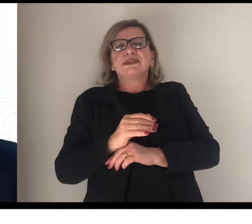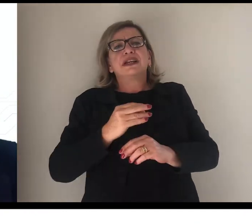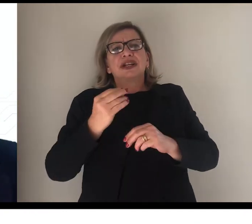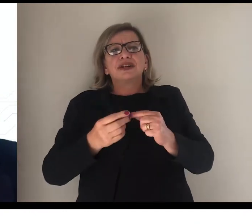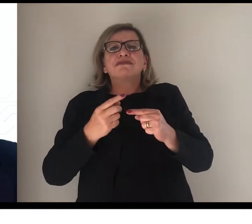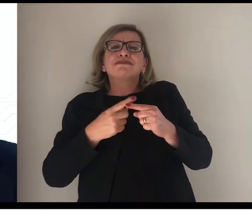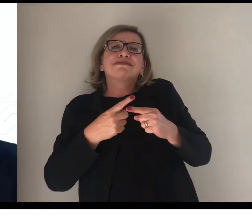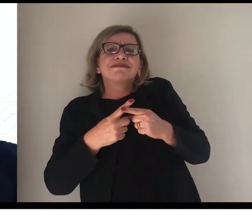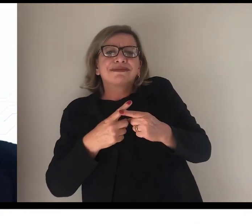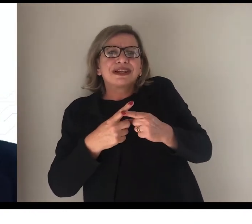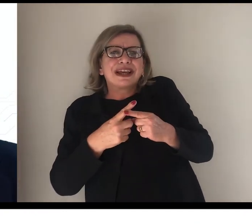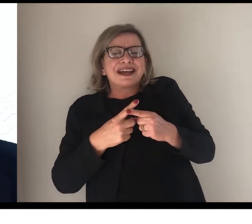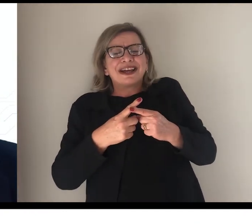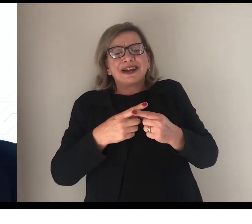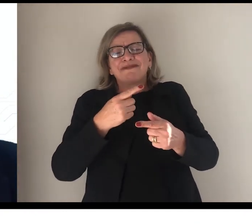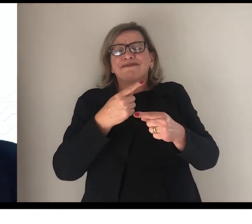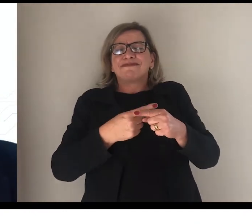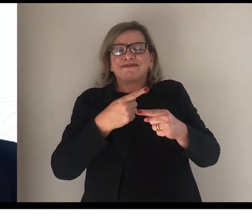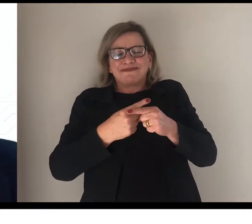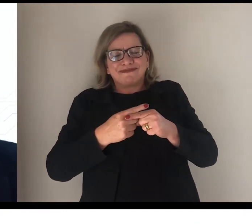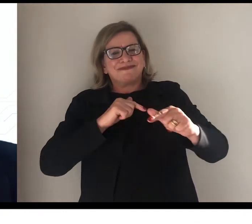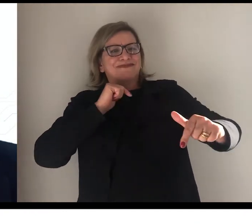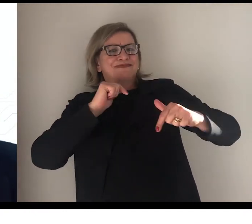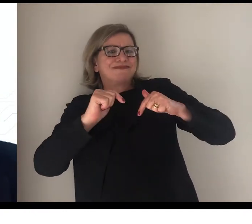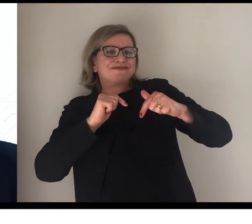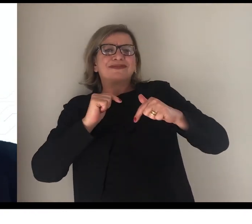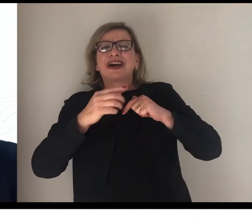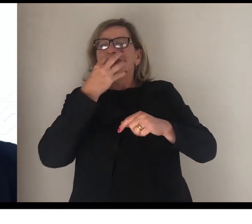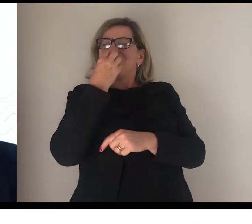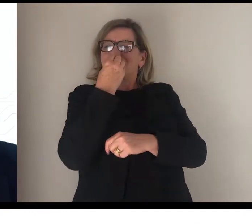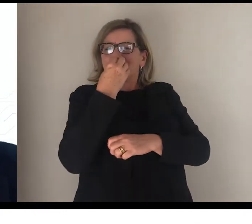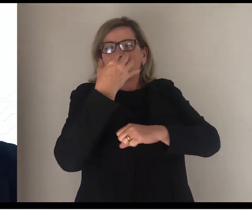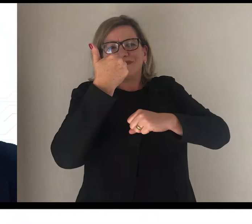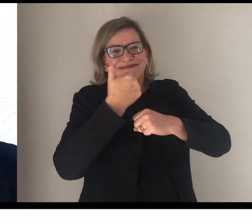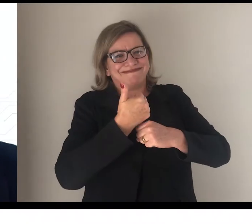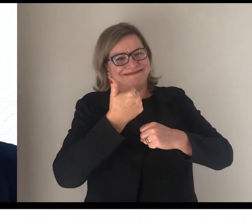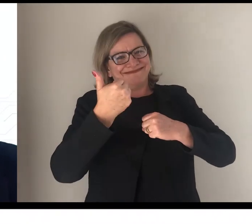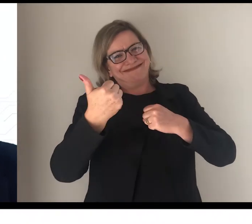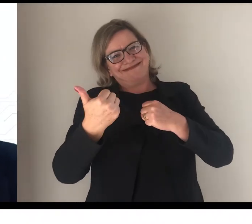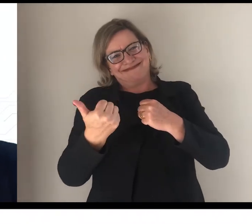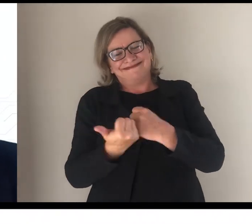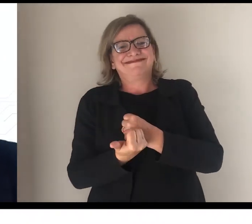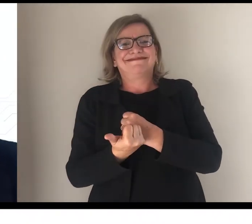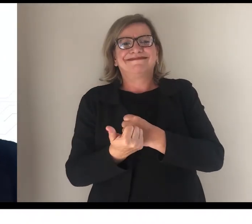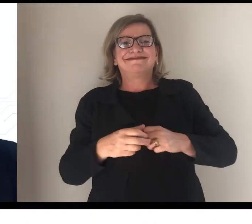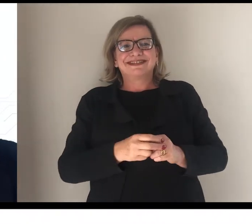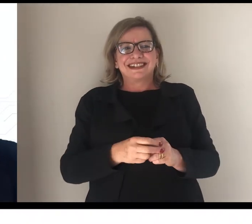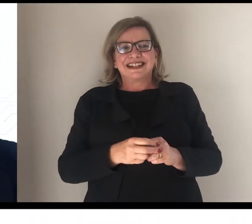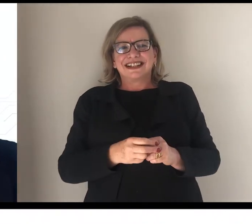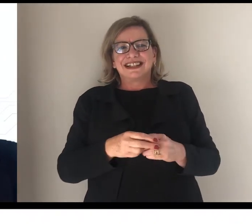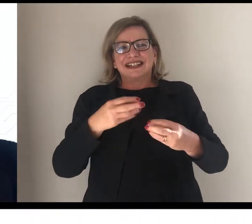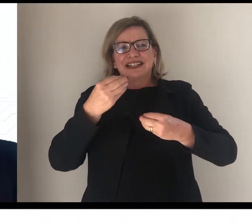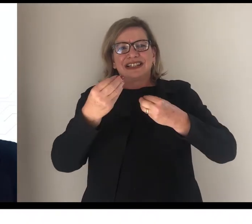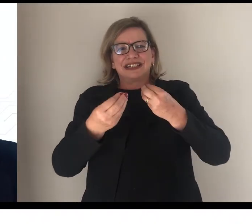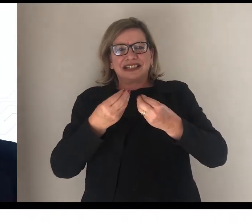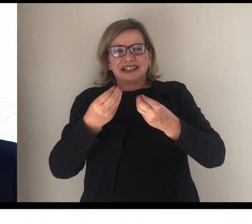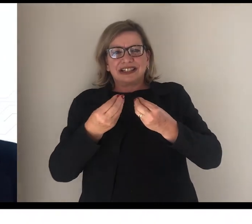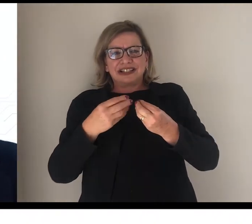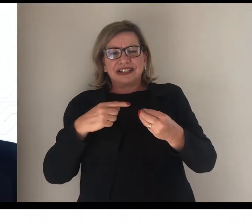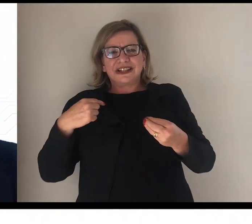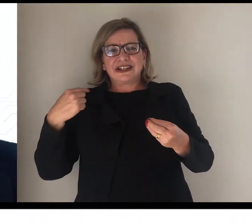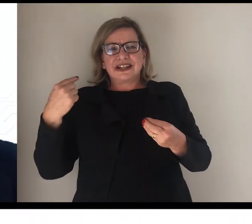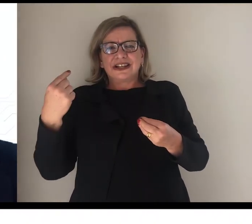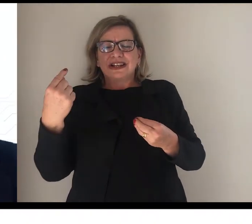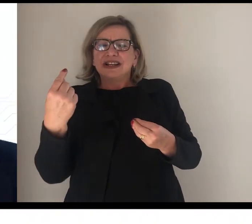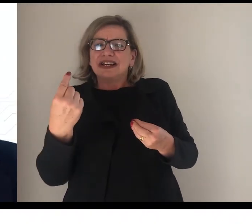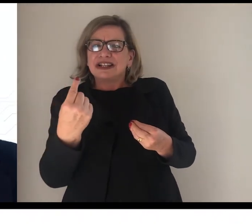devemos isso graças à brilhante atuação dos tutores. Então, a gente